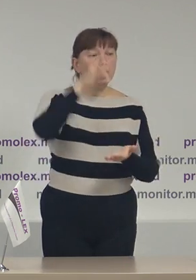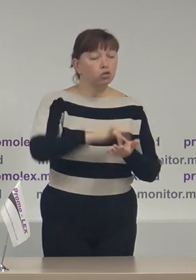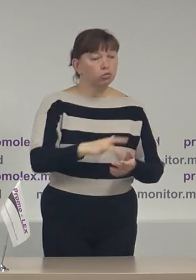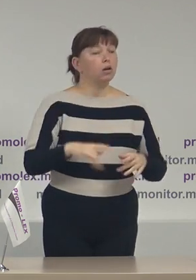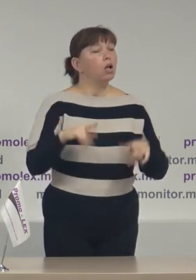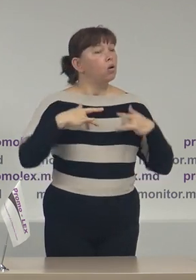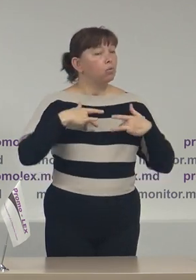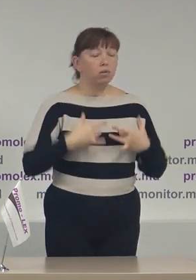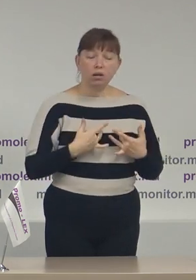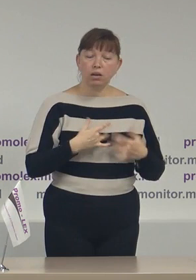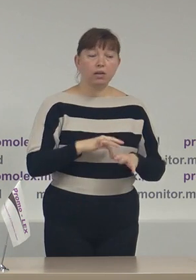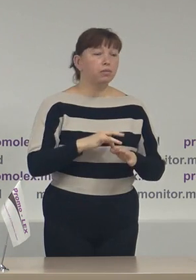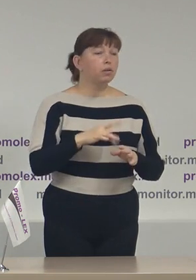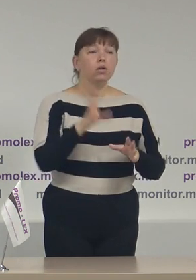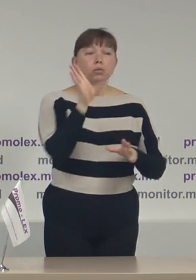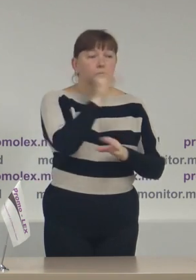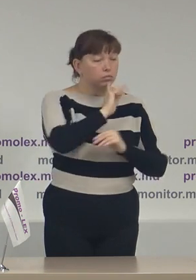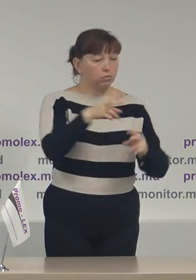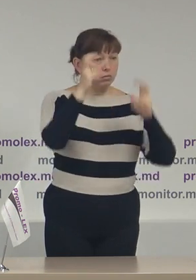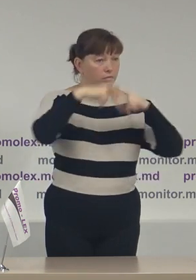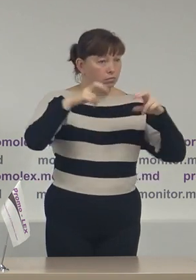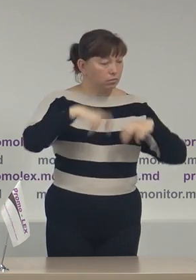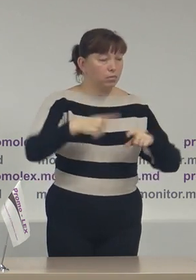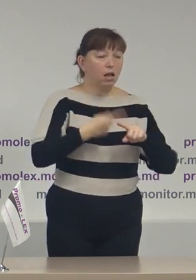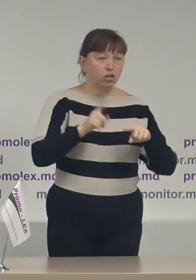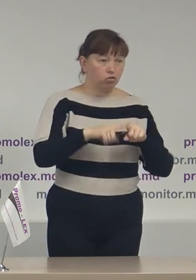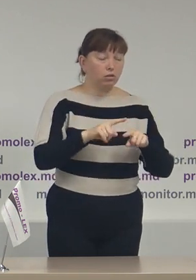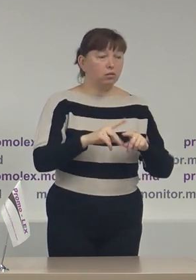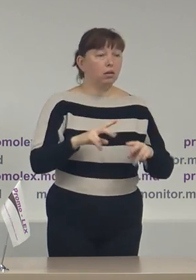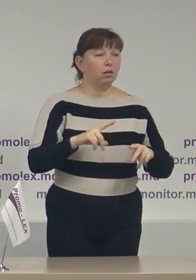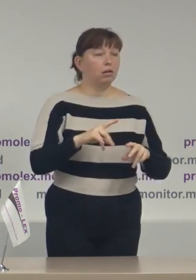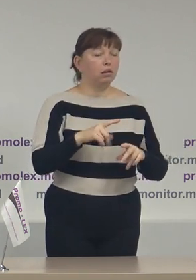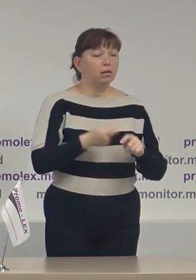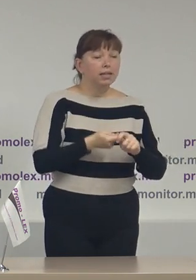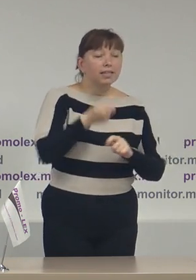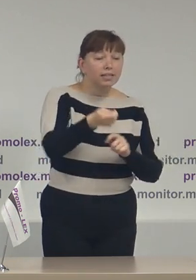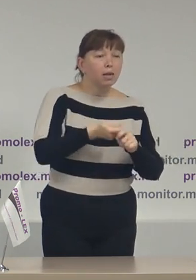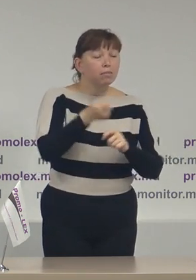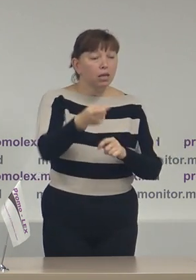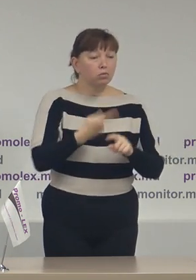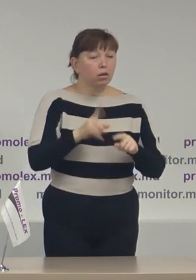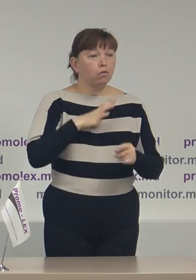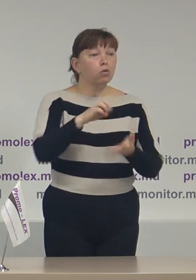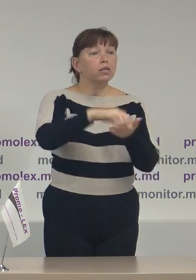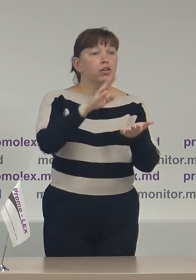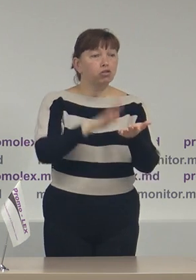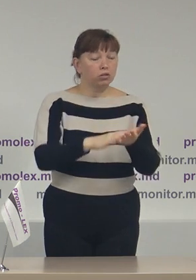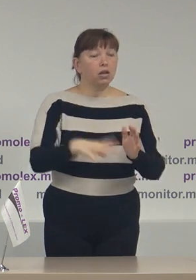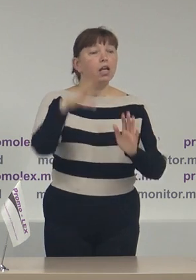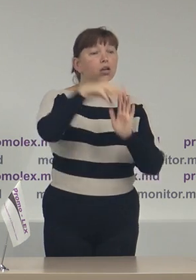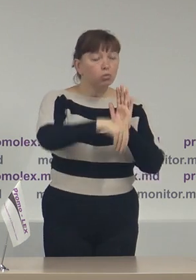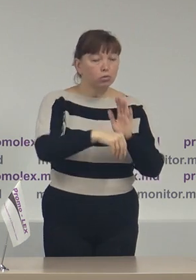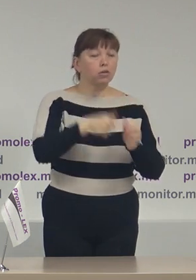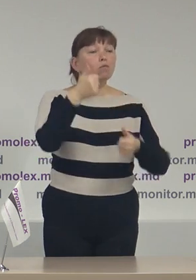cu regret nu examinează în termen și cooperativitate dimersurile înregistrate de inclusiv